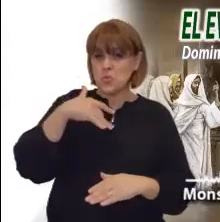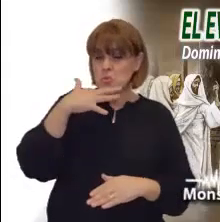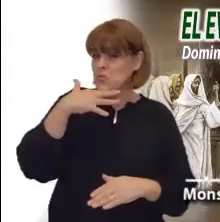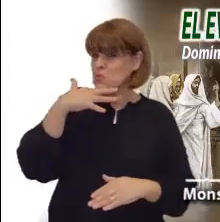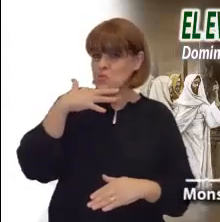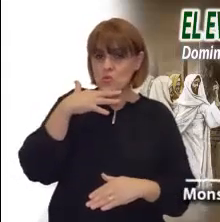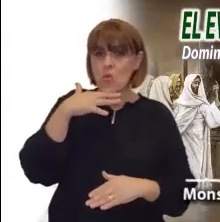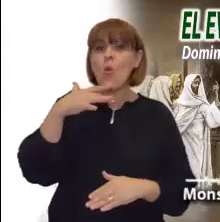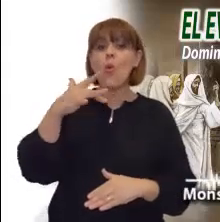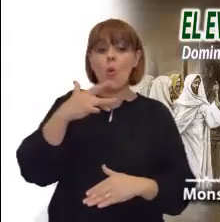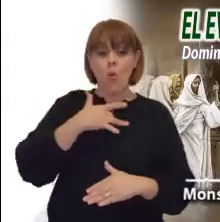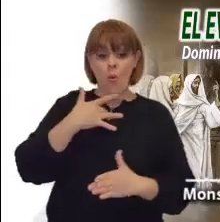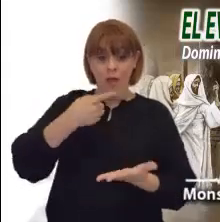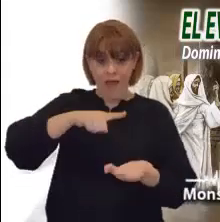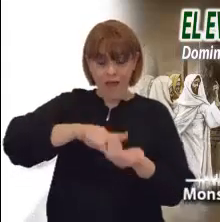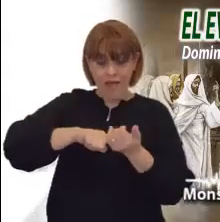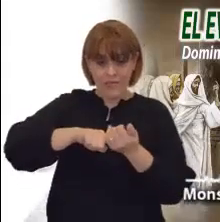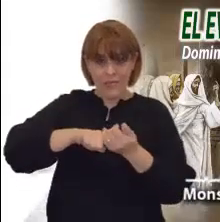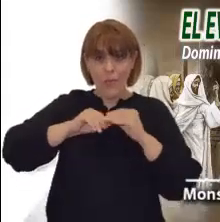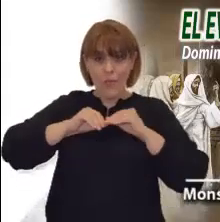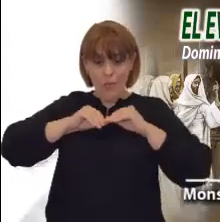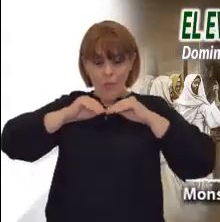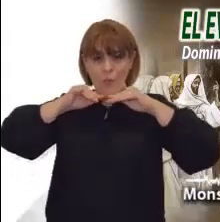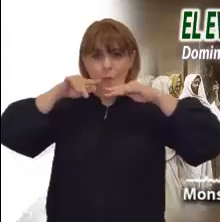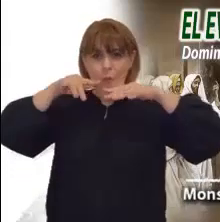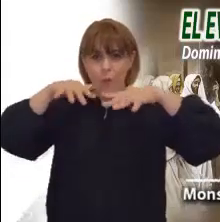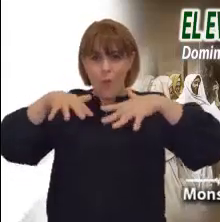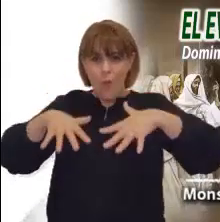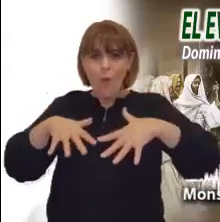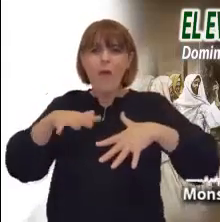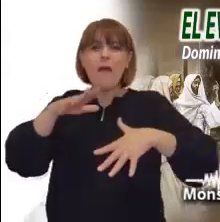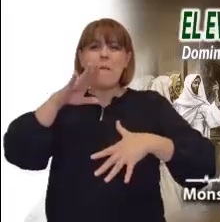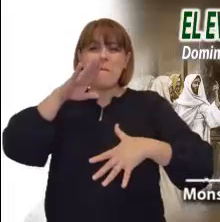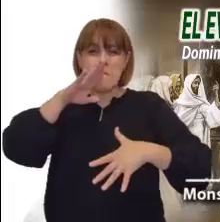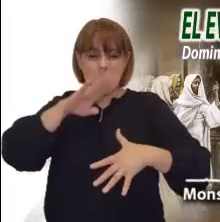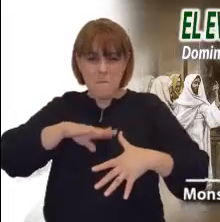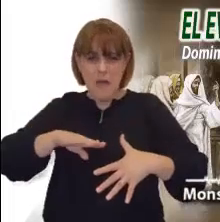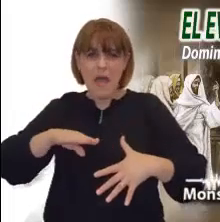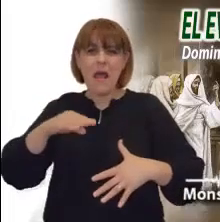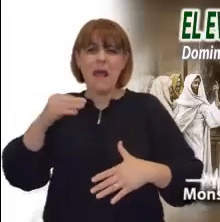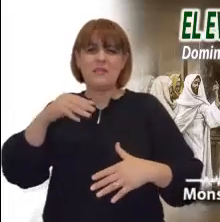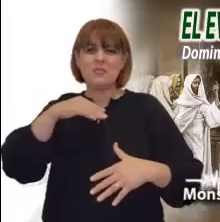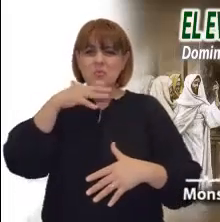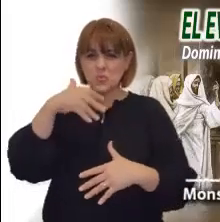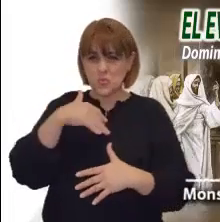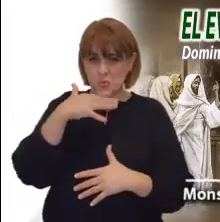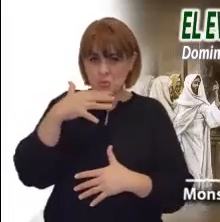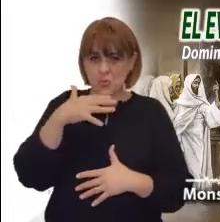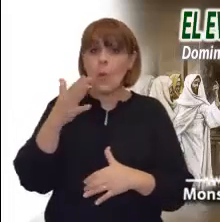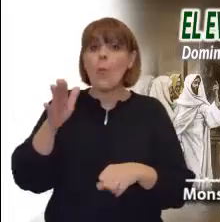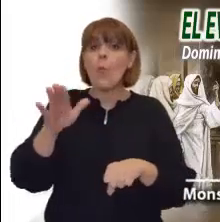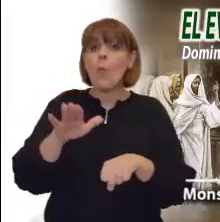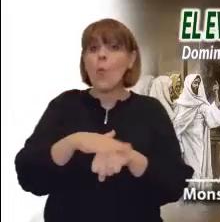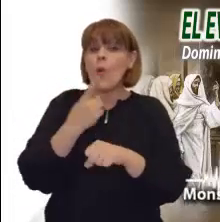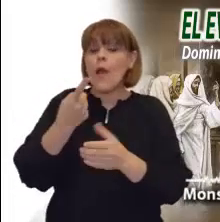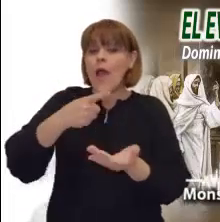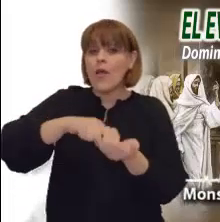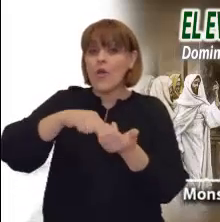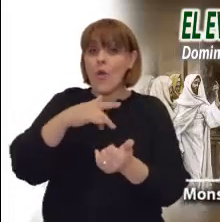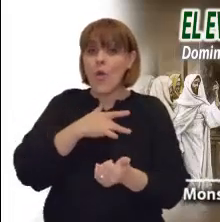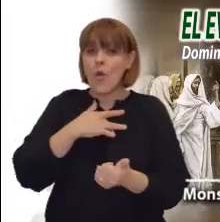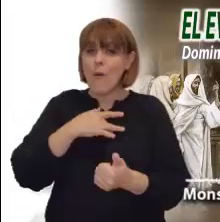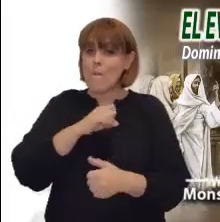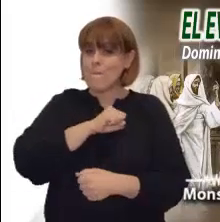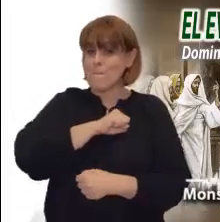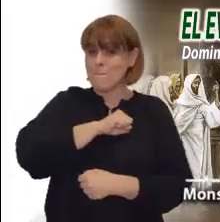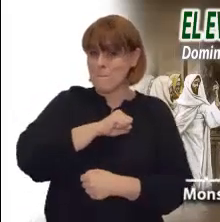Hoy iniciamos el mes de septiembre, mes de la Biblia, mes de presencia viva de Jesús, Palabra del Padre